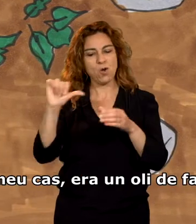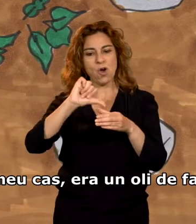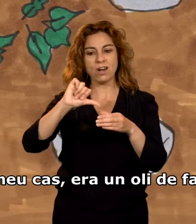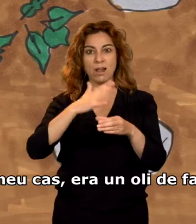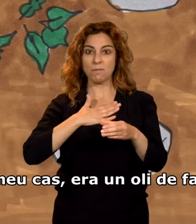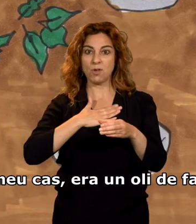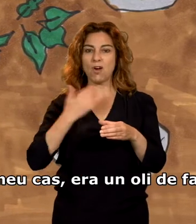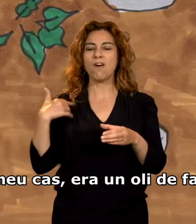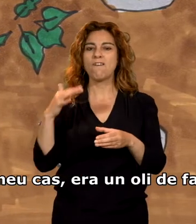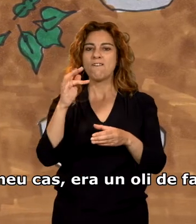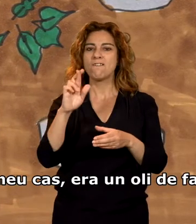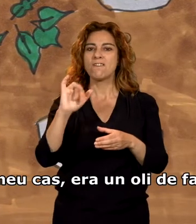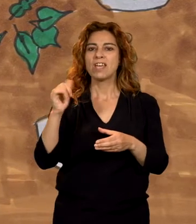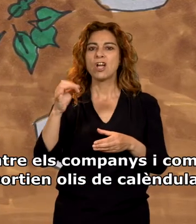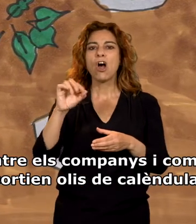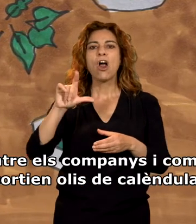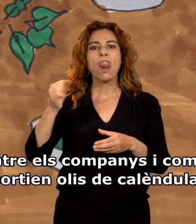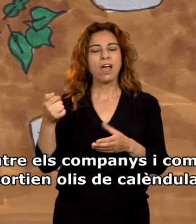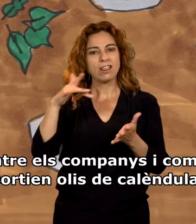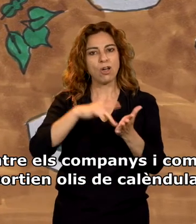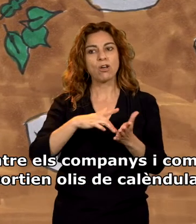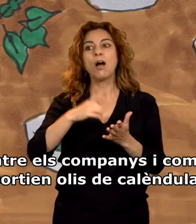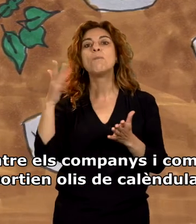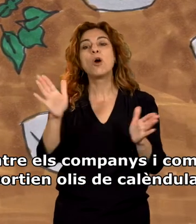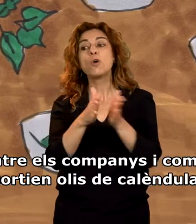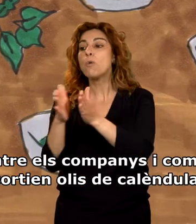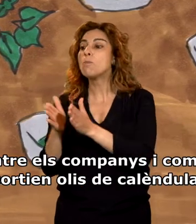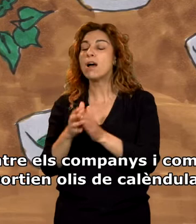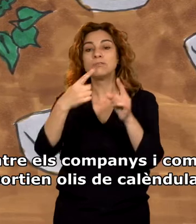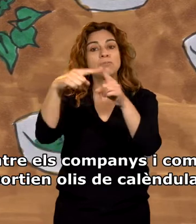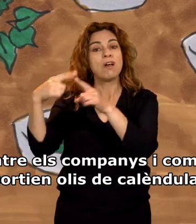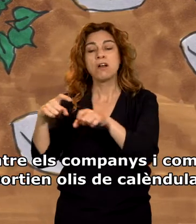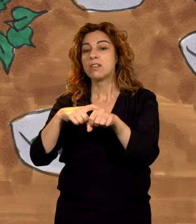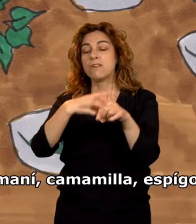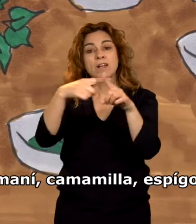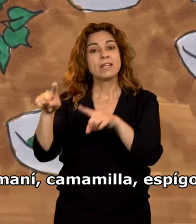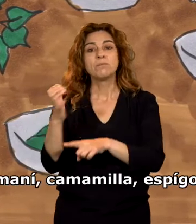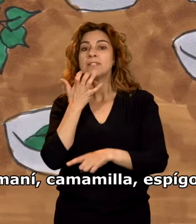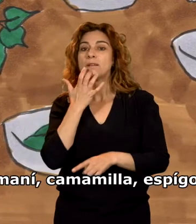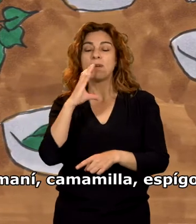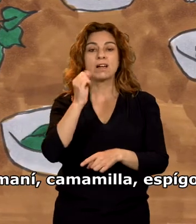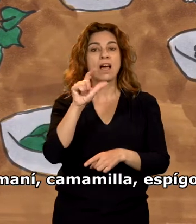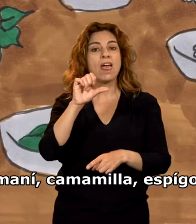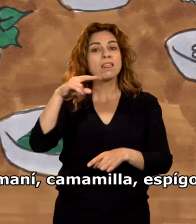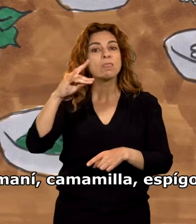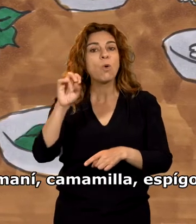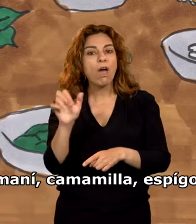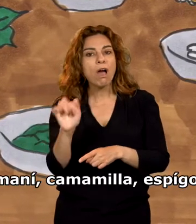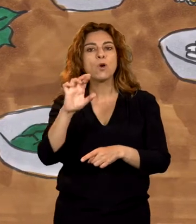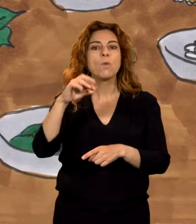En el meu cas, era un oli de farigola, però entre els companys i companyes sortien olis de calèndula, romaní, camamilla,